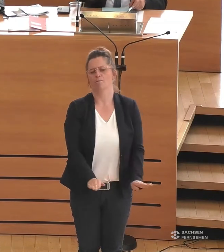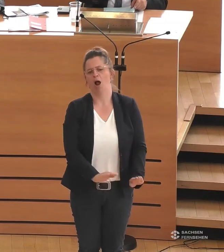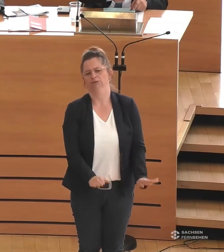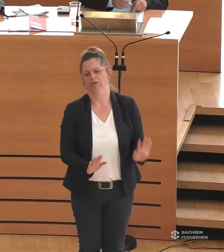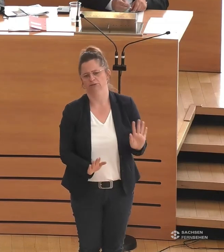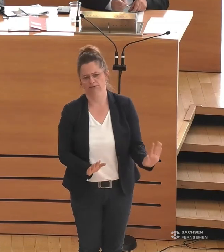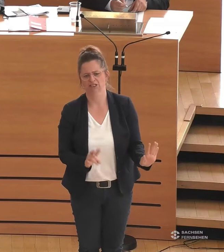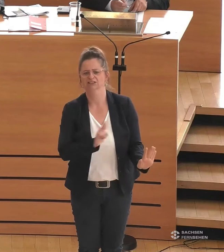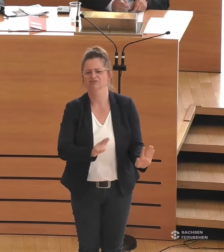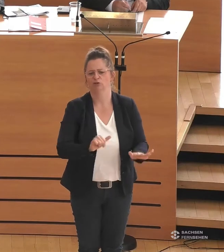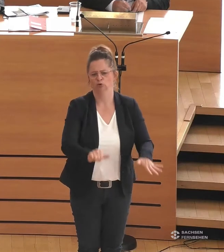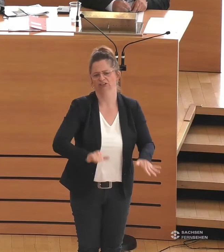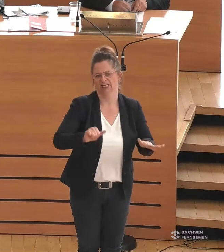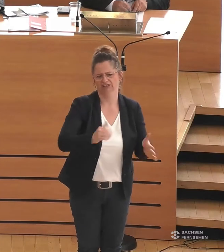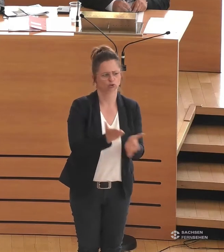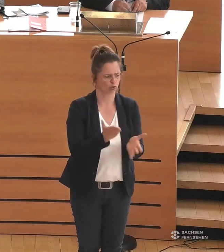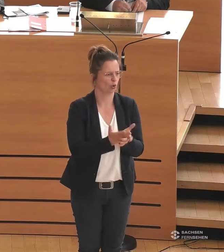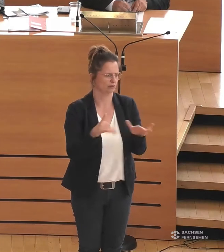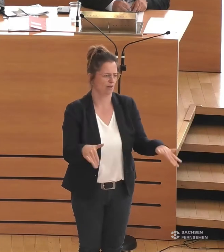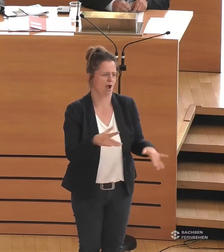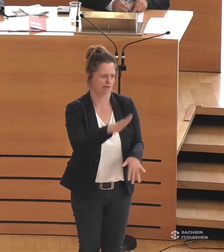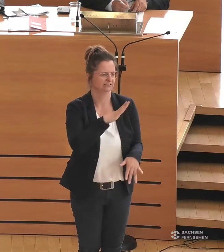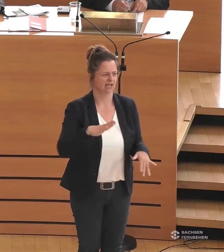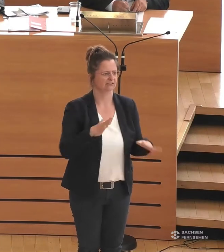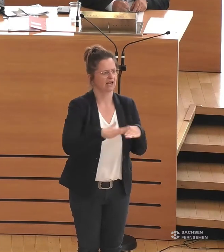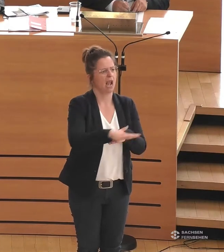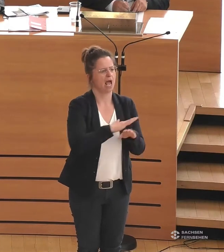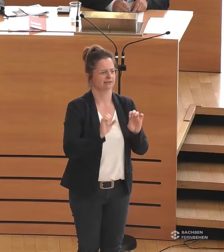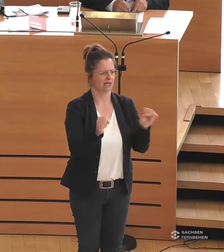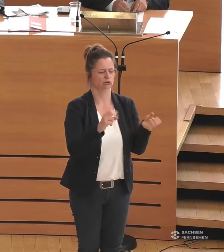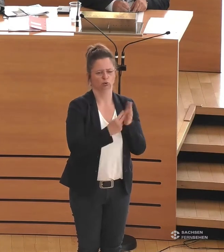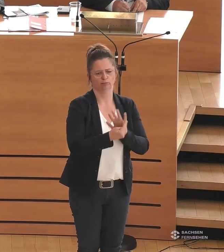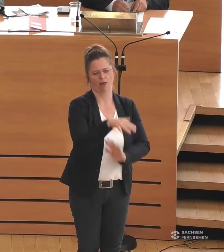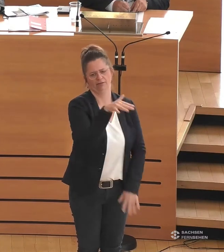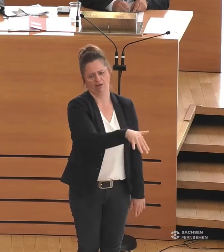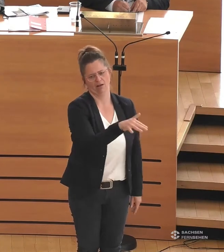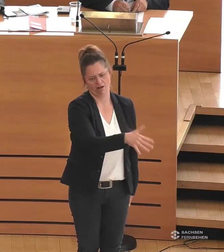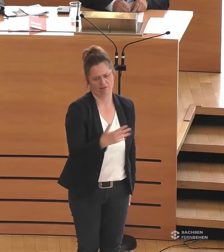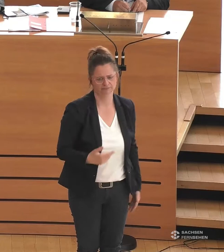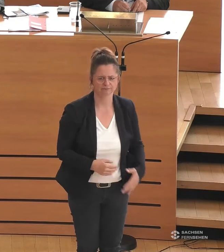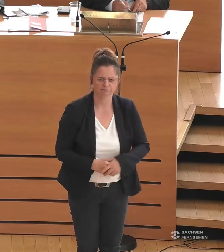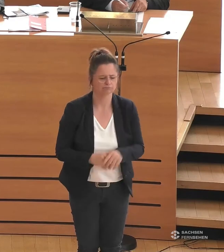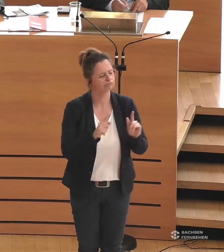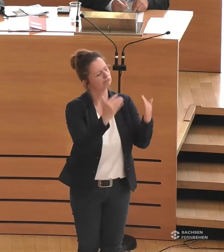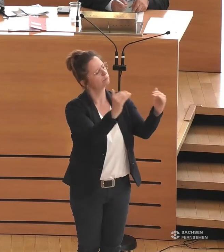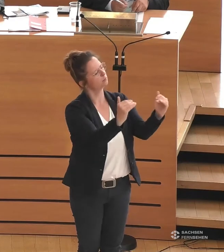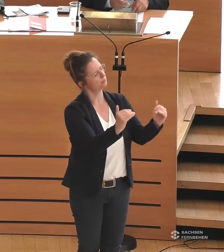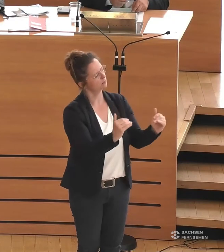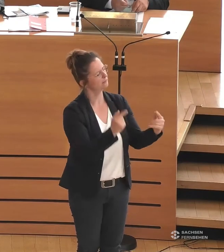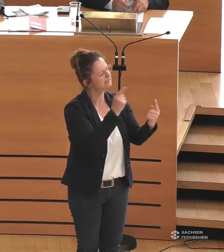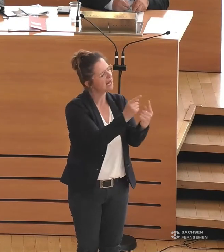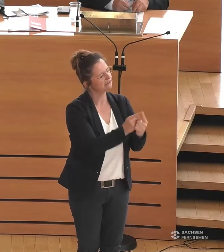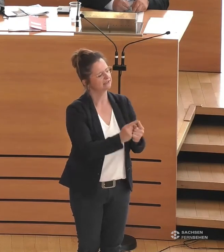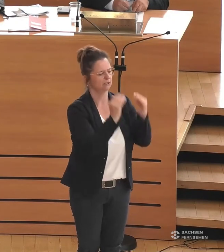2016 haben wir einen sächsischen Landesaktionsplan. Und hier geht es eben darum, Ziele festzulegen. Es geht darum,